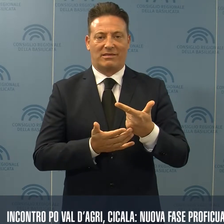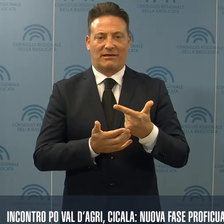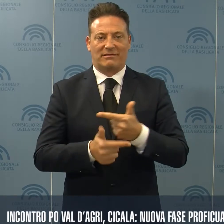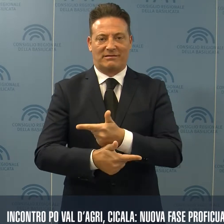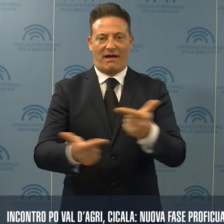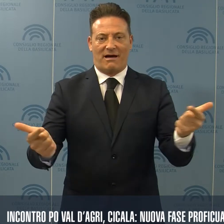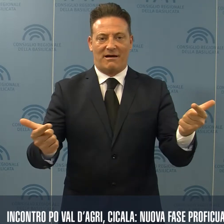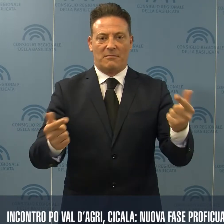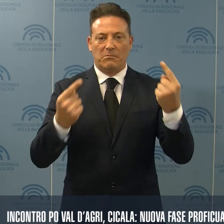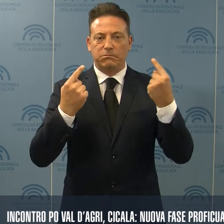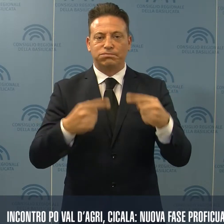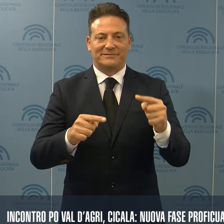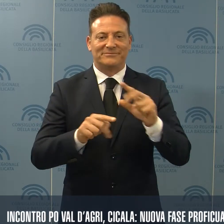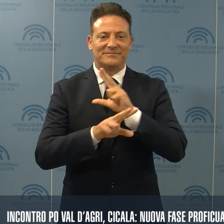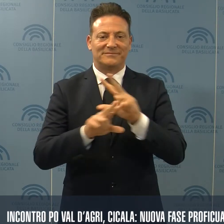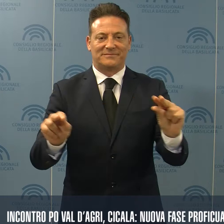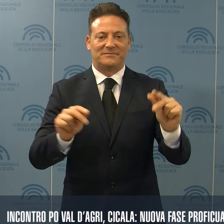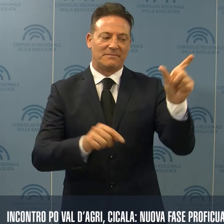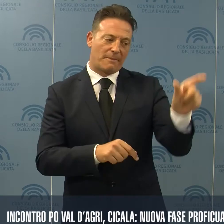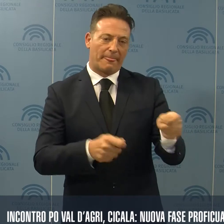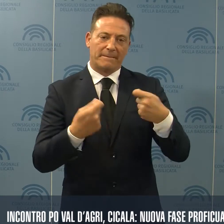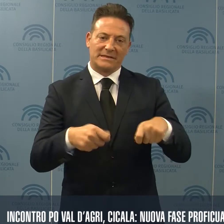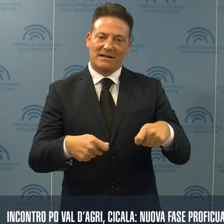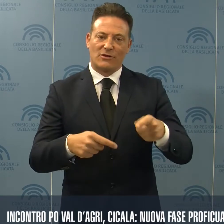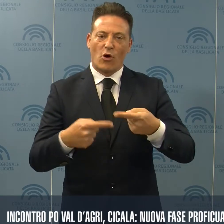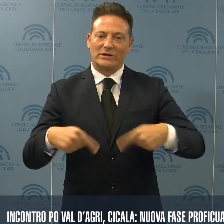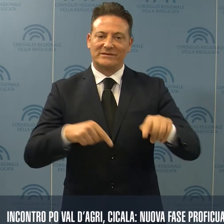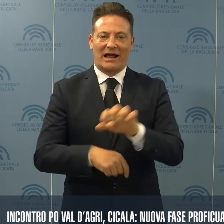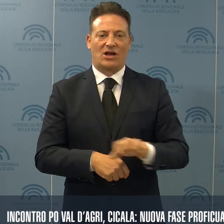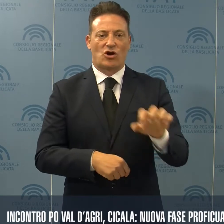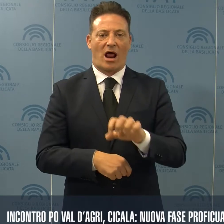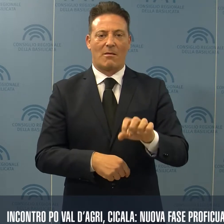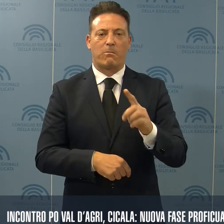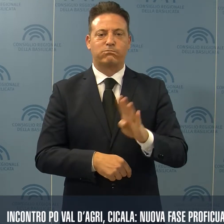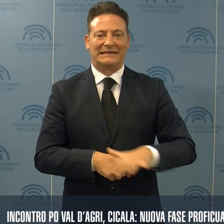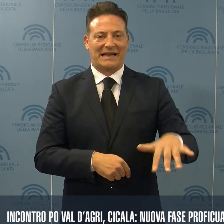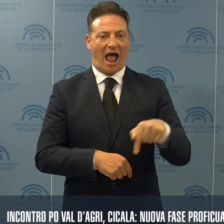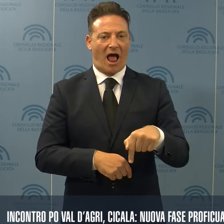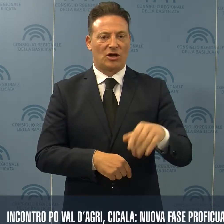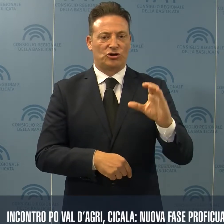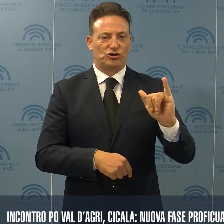È quanto ha affermato il Presidente del Consiglio regionale della Basilicata a Cicala